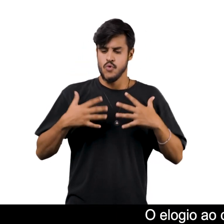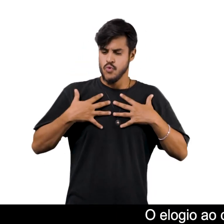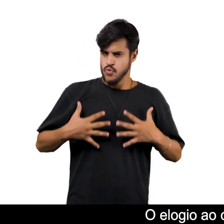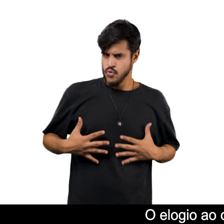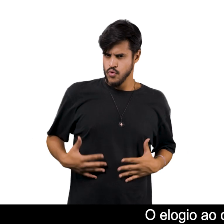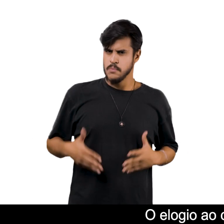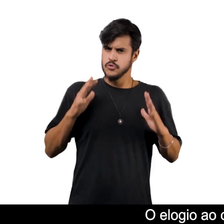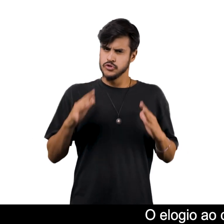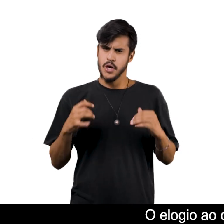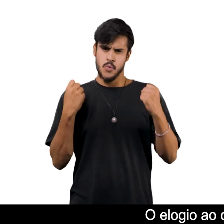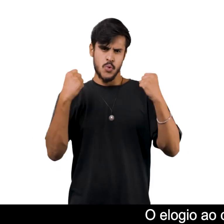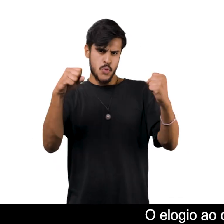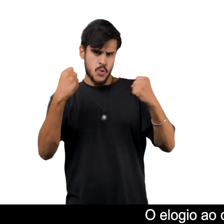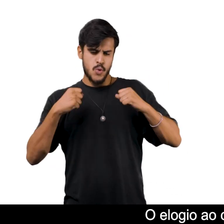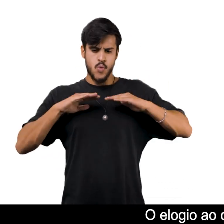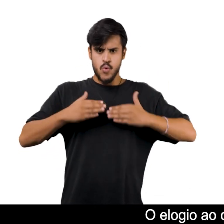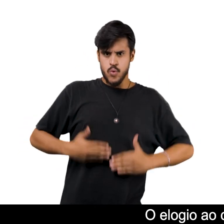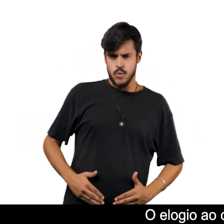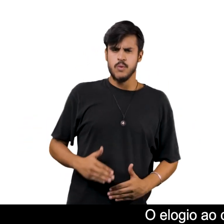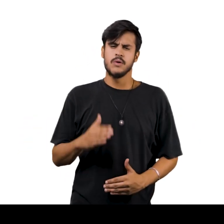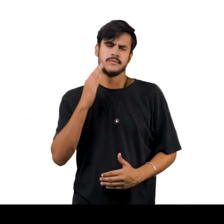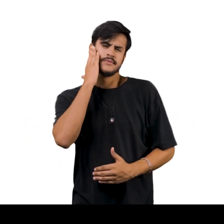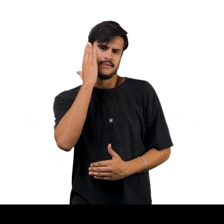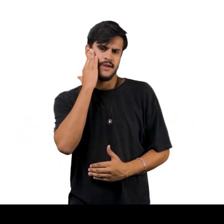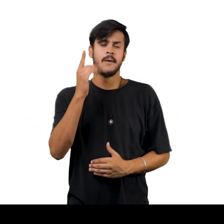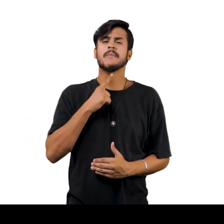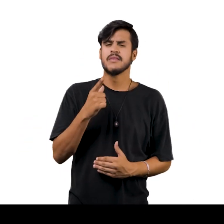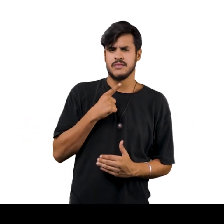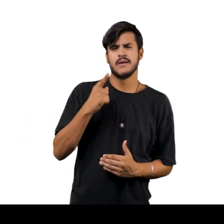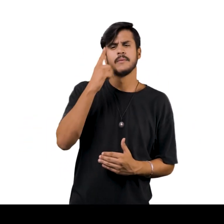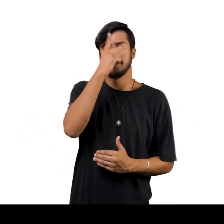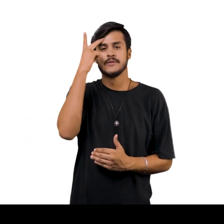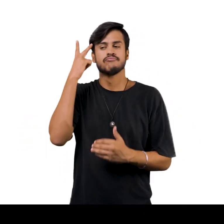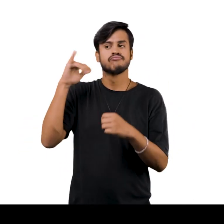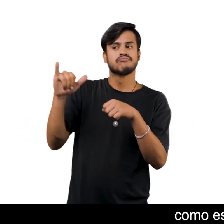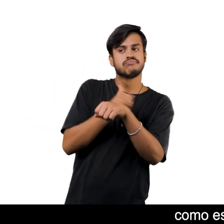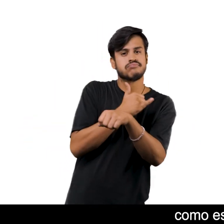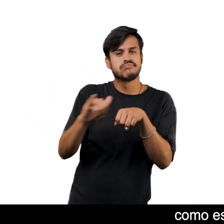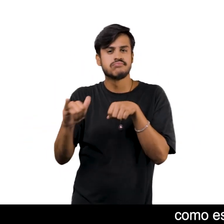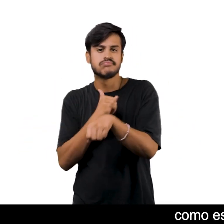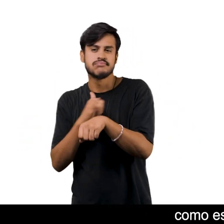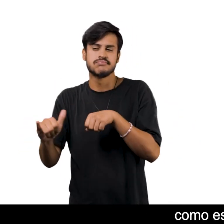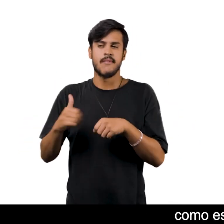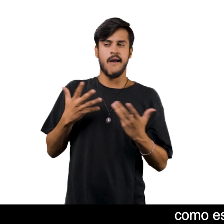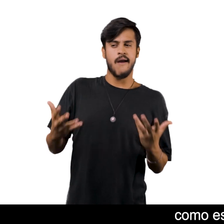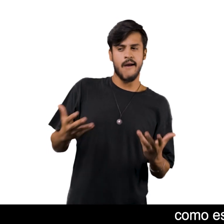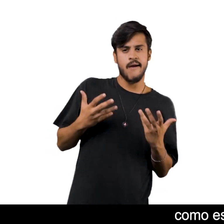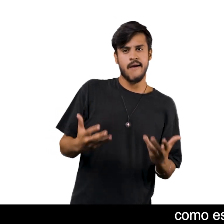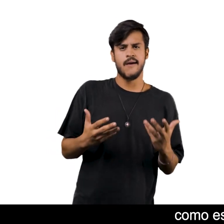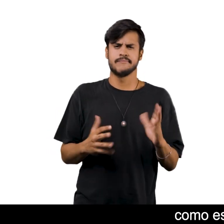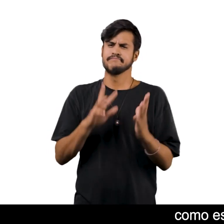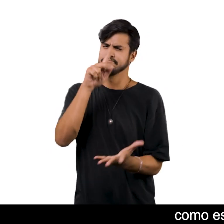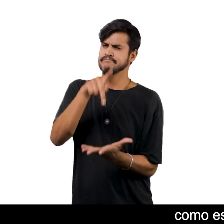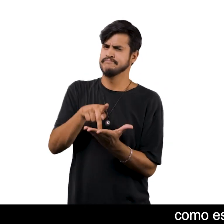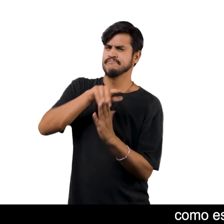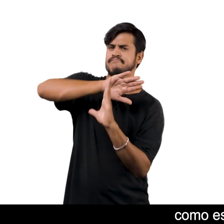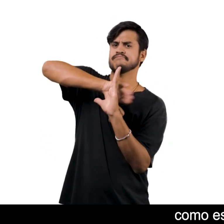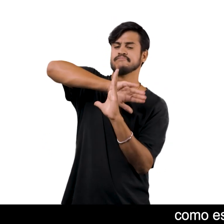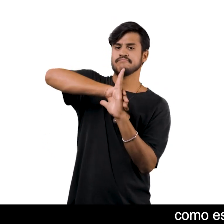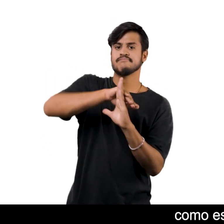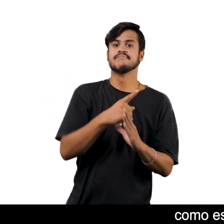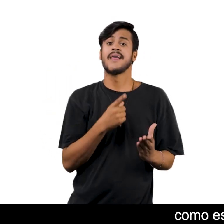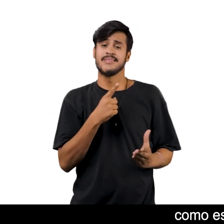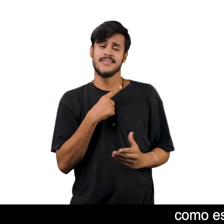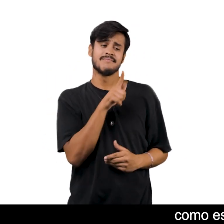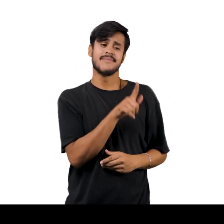elogio ao corpo atlético Foi muitas vezes explorado Na cultura visual Como estratégia para mascarar O desejo